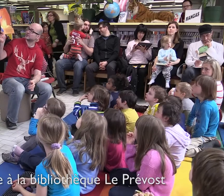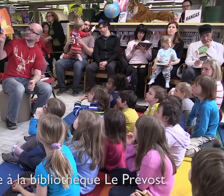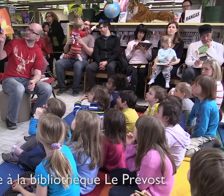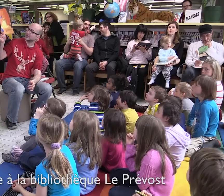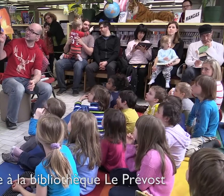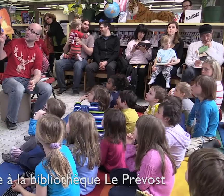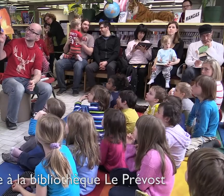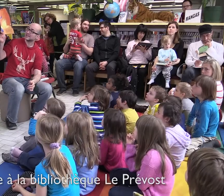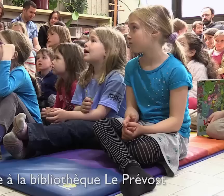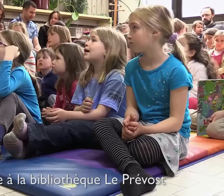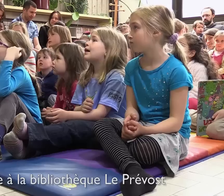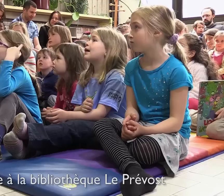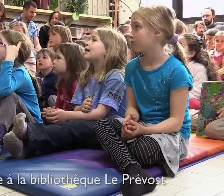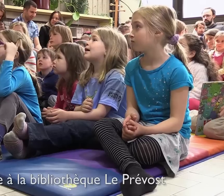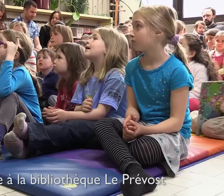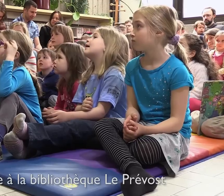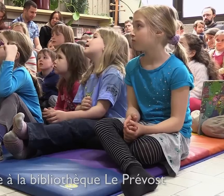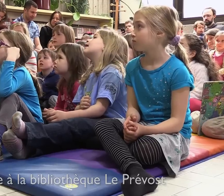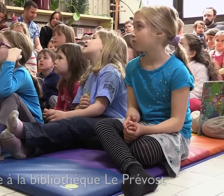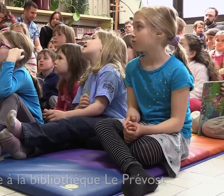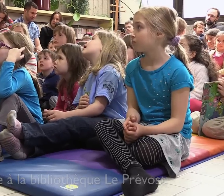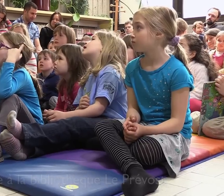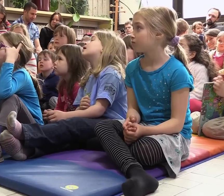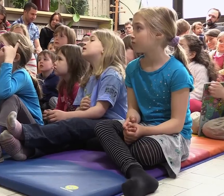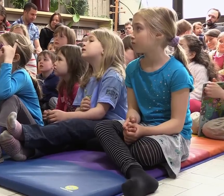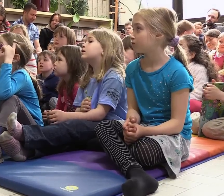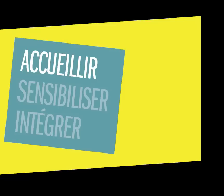se déchirer de leurs énormes dents. Monstres écumants de fureur.